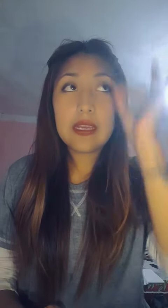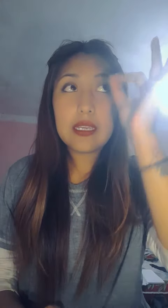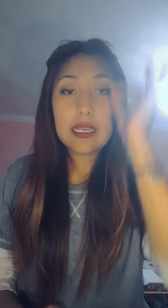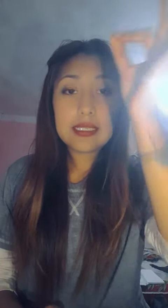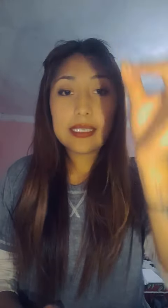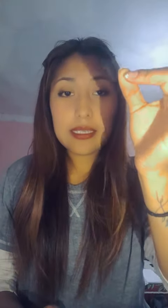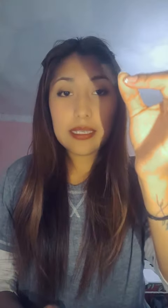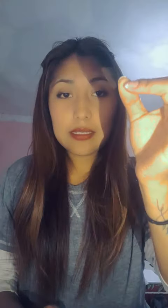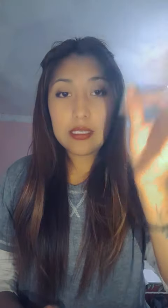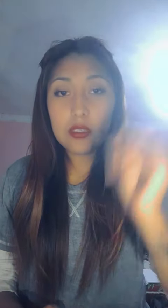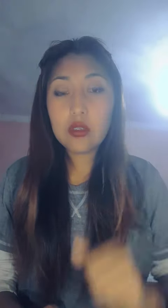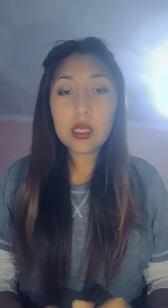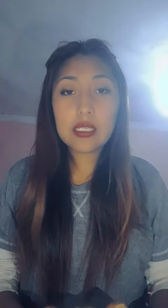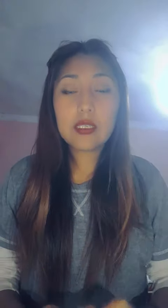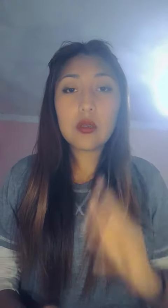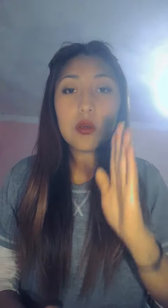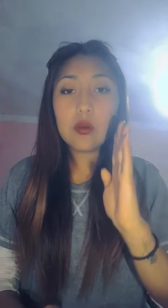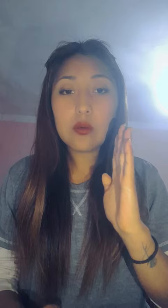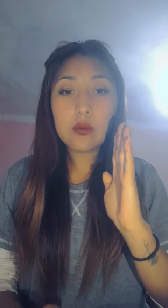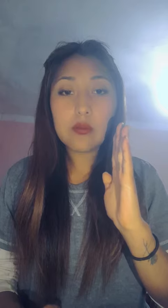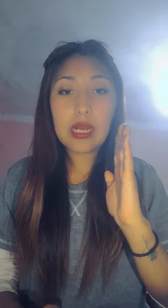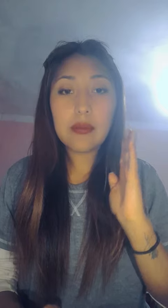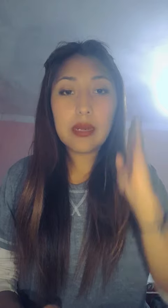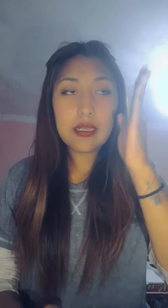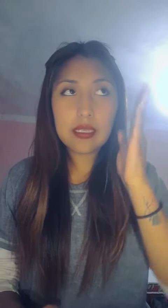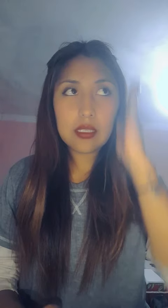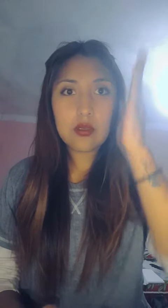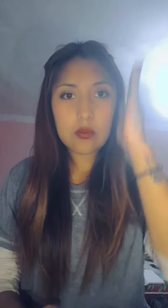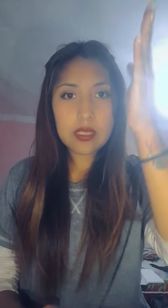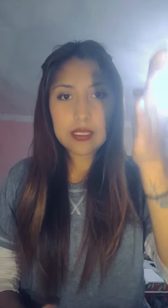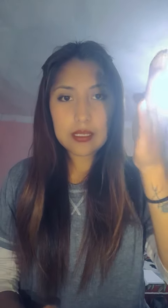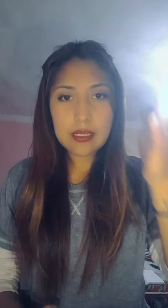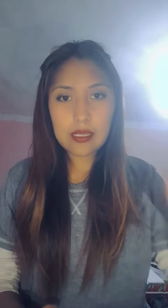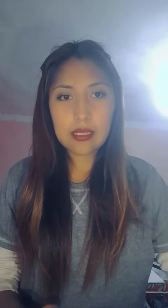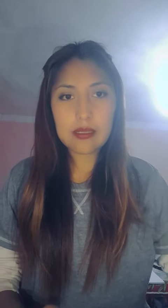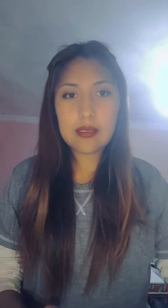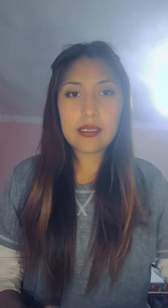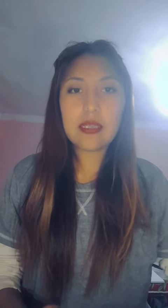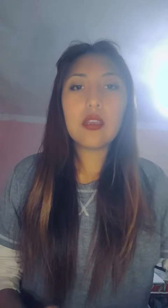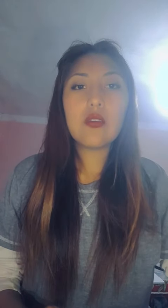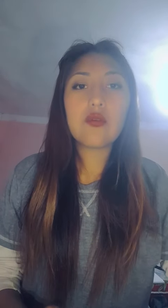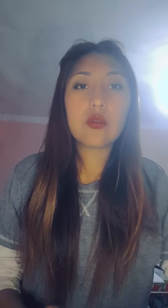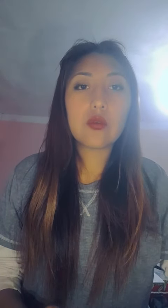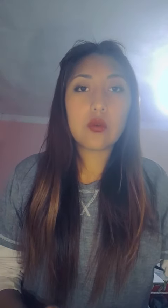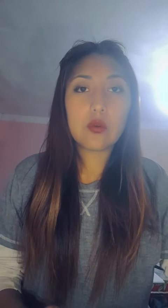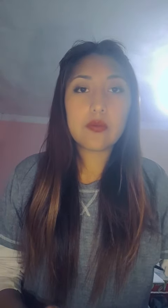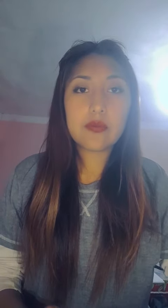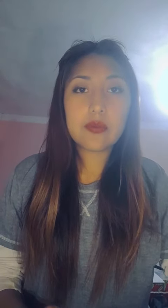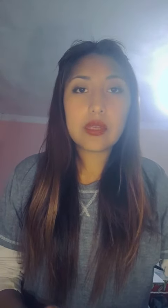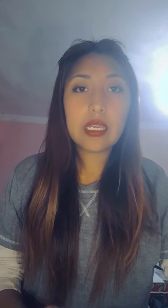hacia adelante dos veces o palma y dos veces adelante, futuro, ¿ok?